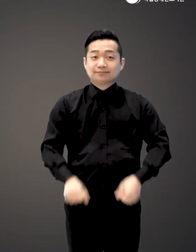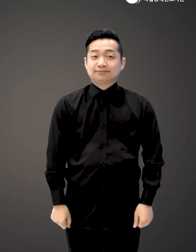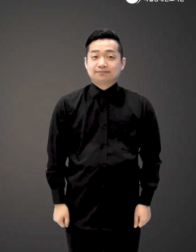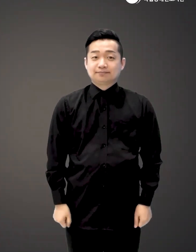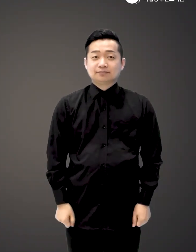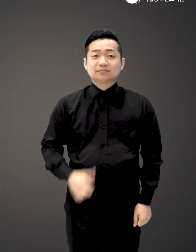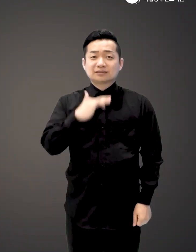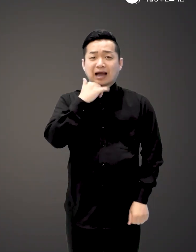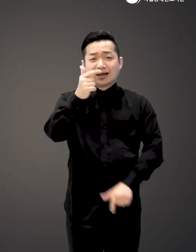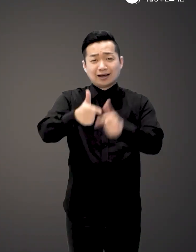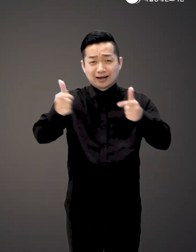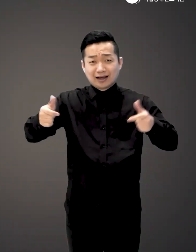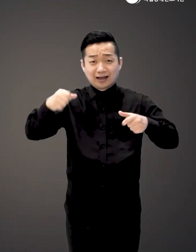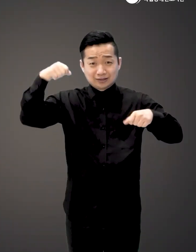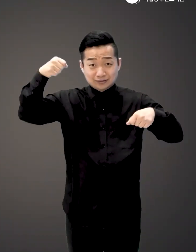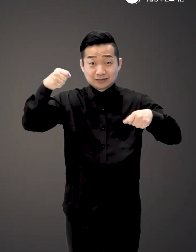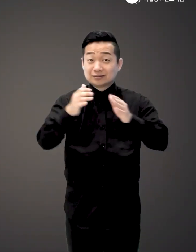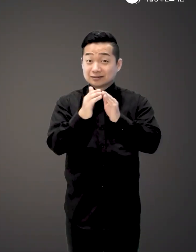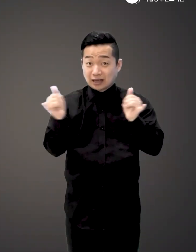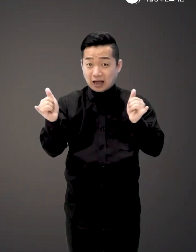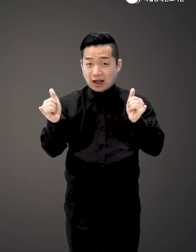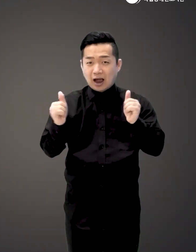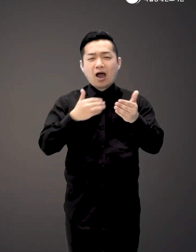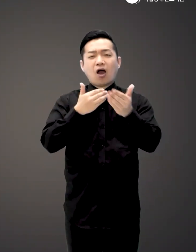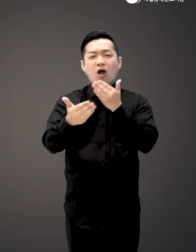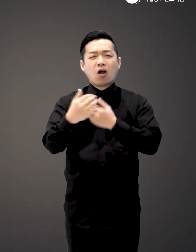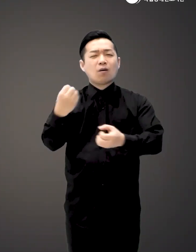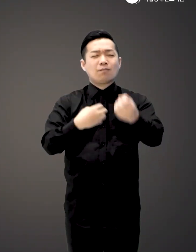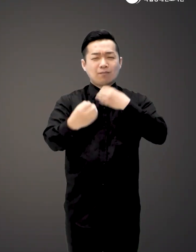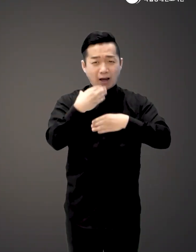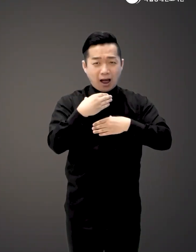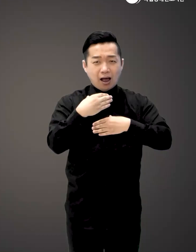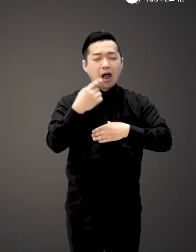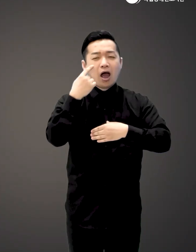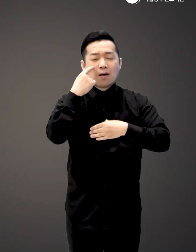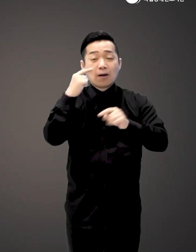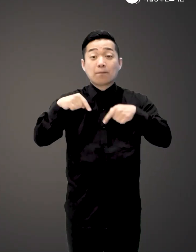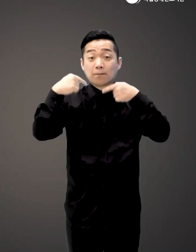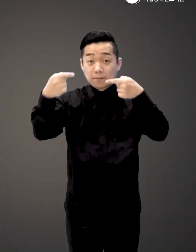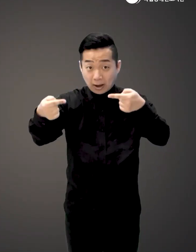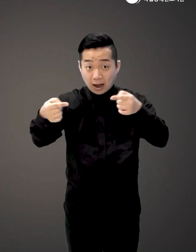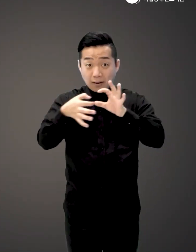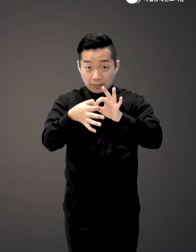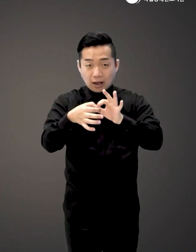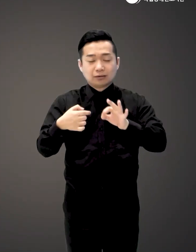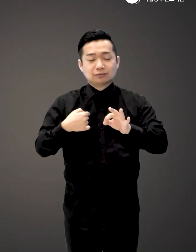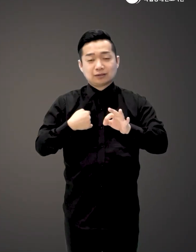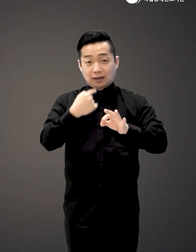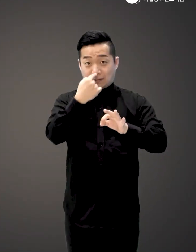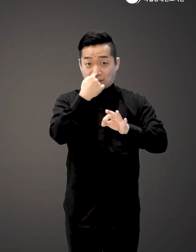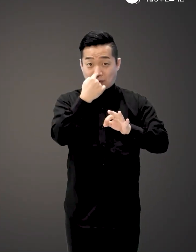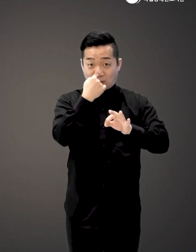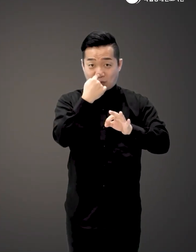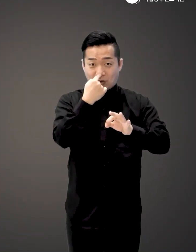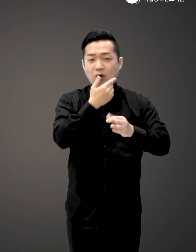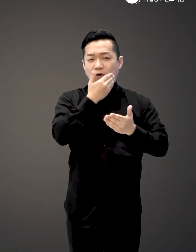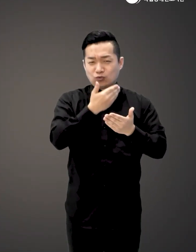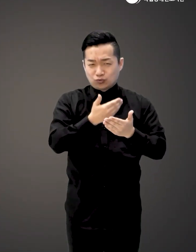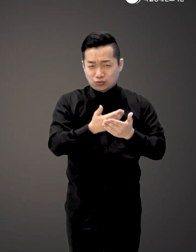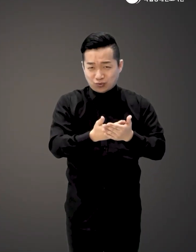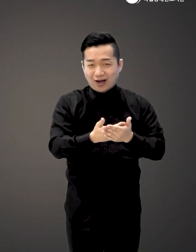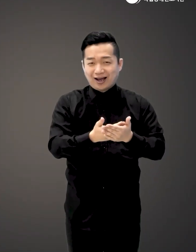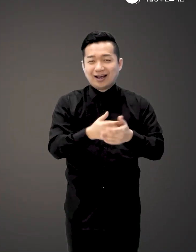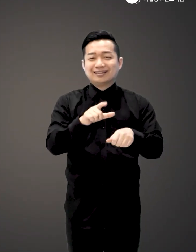다양한 연령대의 춤 작가들이 들려준 깊은 경험과 창의적인 도전들로 인해 작가 자신도 소중한